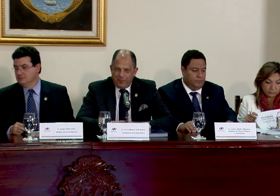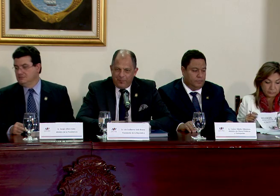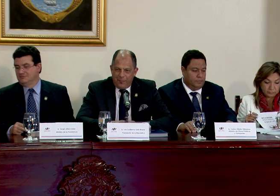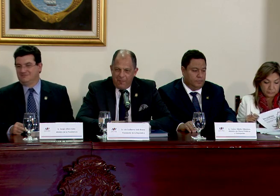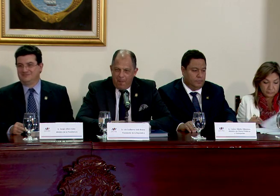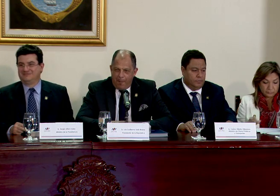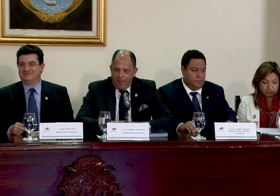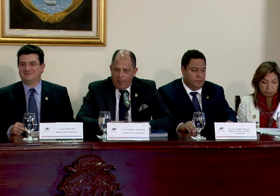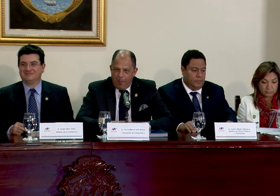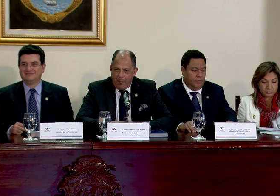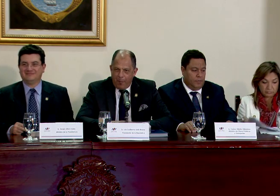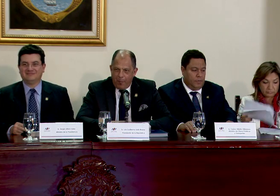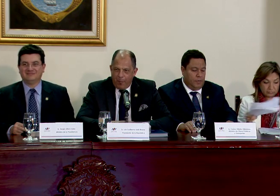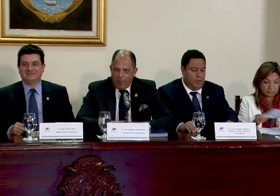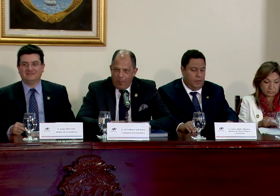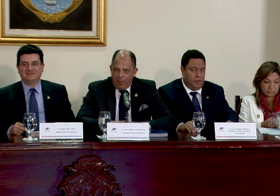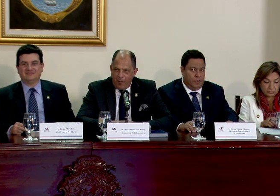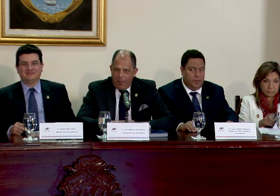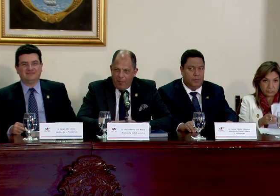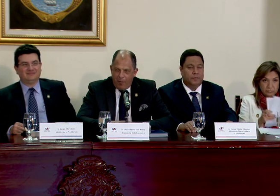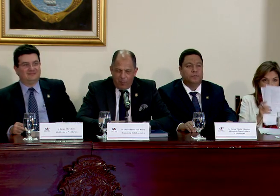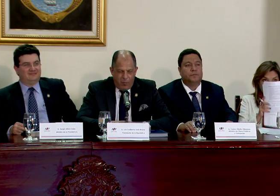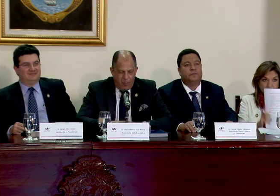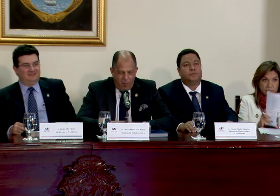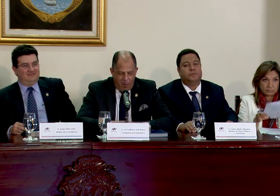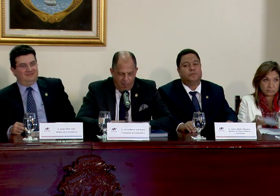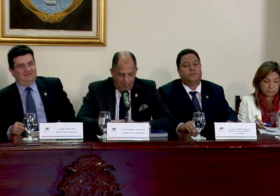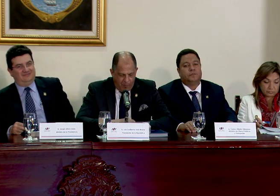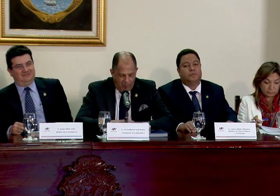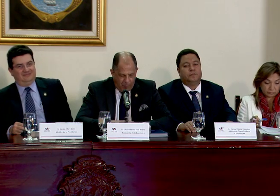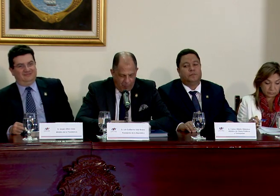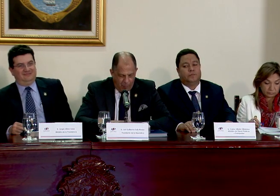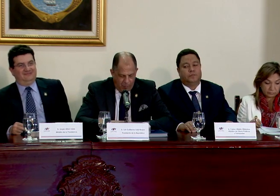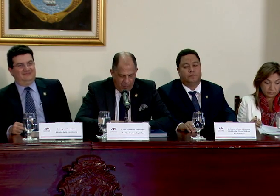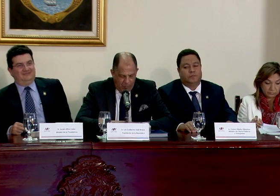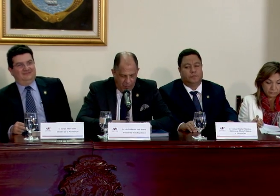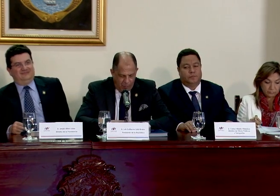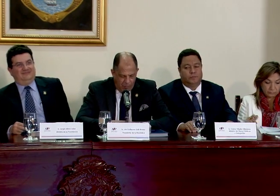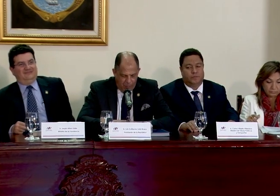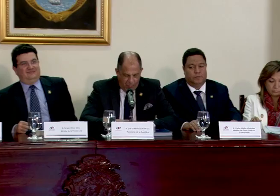Mujeres también, quienes son parte de esta importante organización.